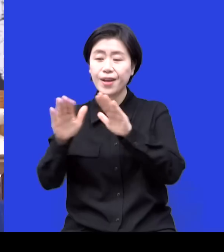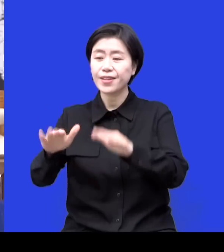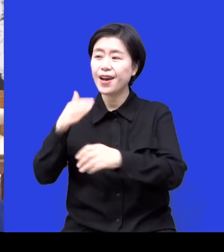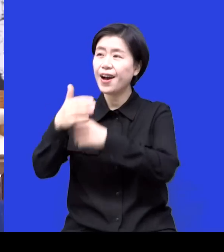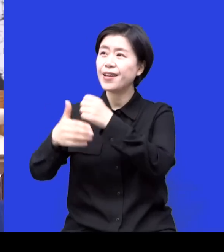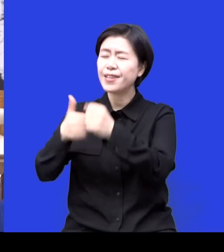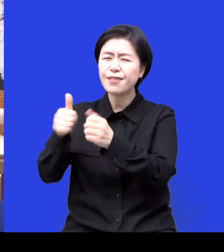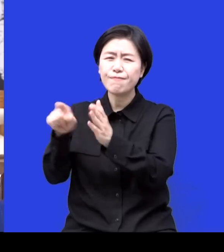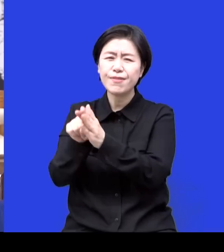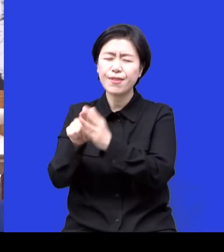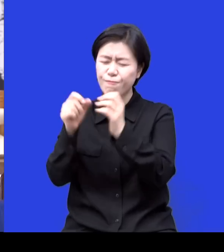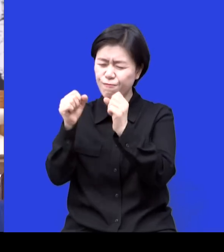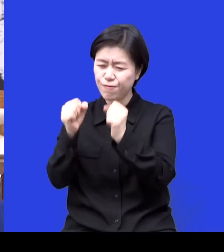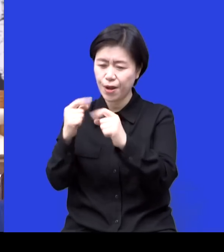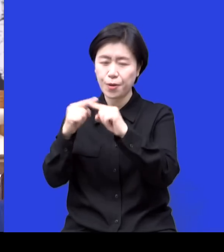노고은 코치님을 모시겠습니다